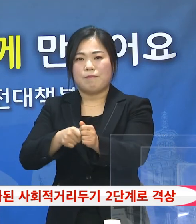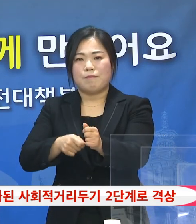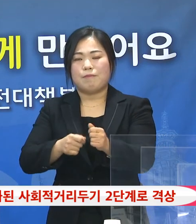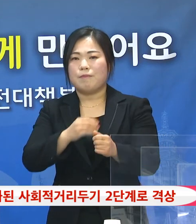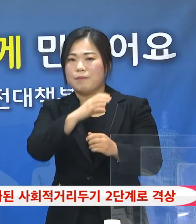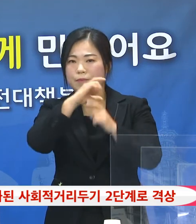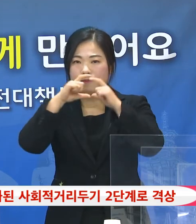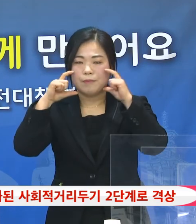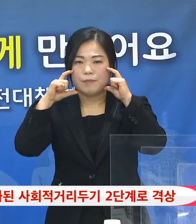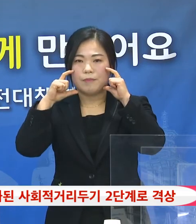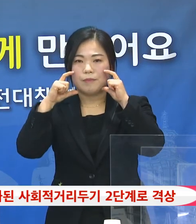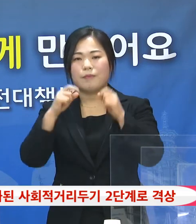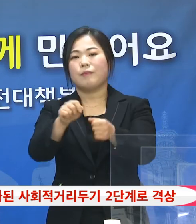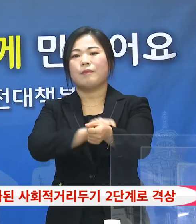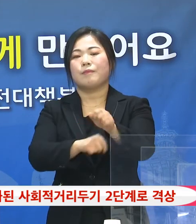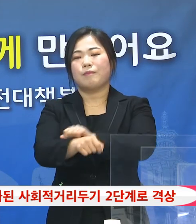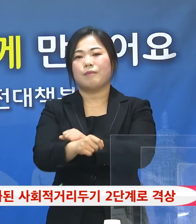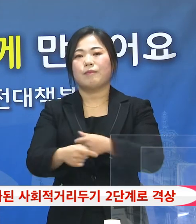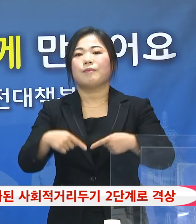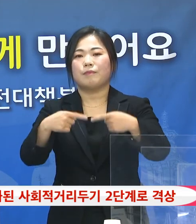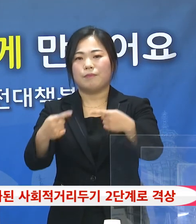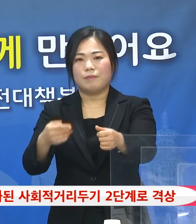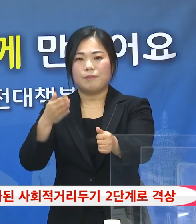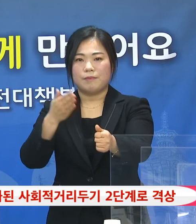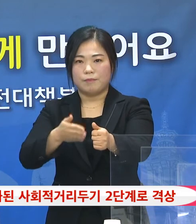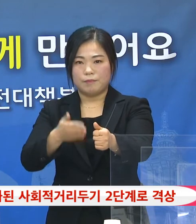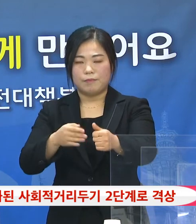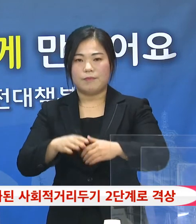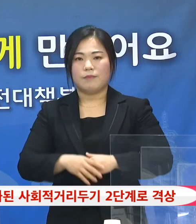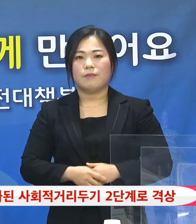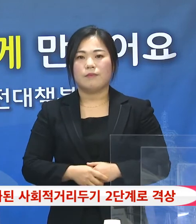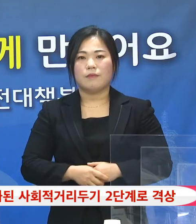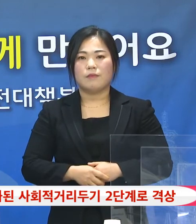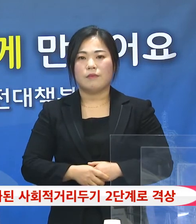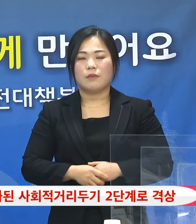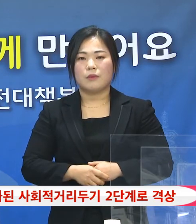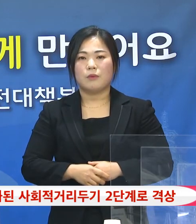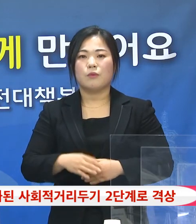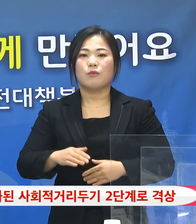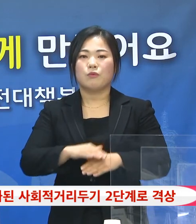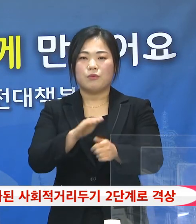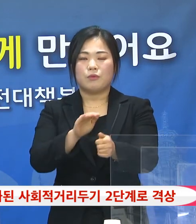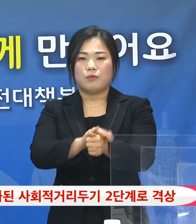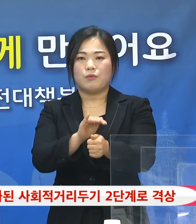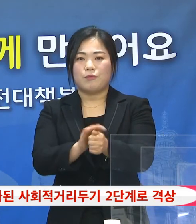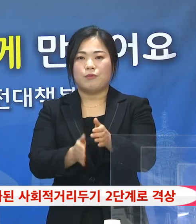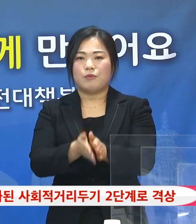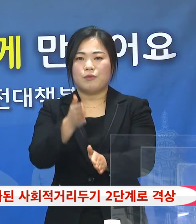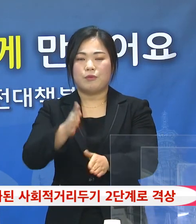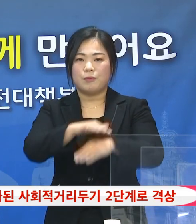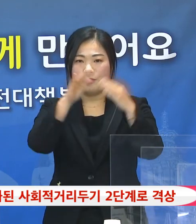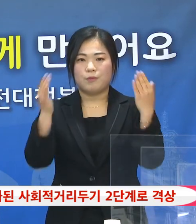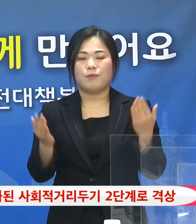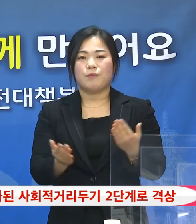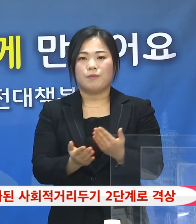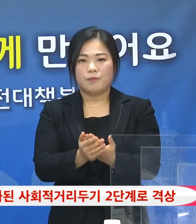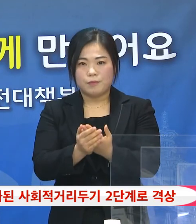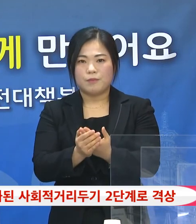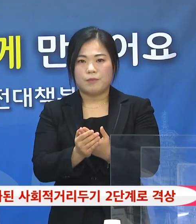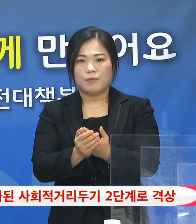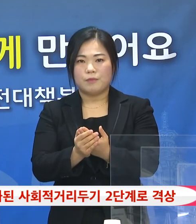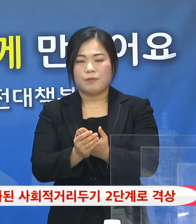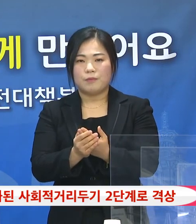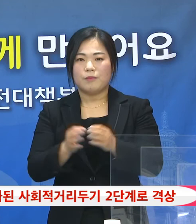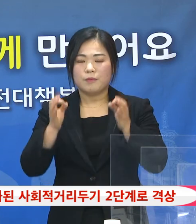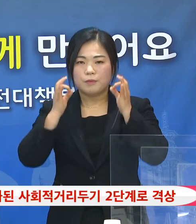방지 노력에 적극 동참하여 주실 것을 부탁드립니다. 우리 시에서도 모든 행정령을 청동화하여 감염병